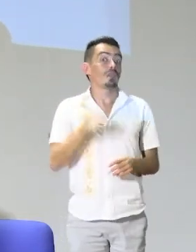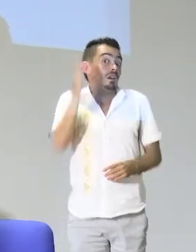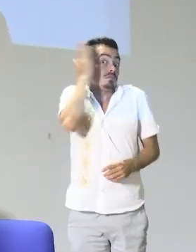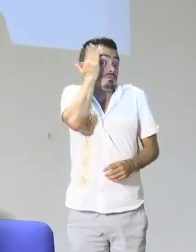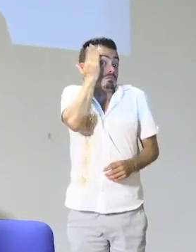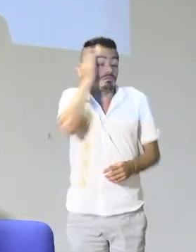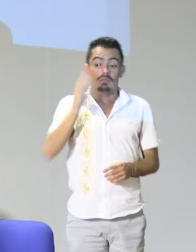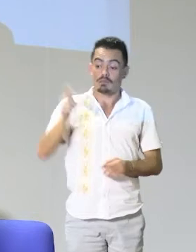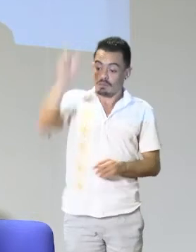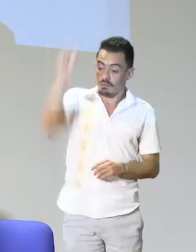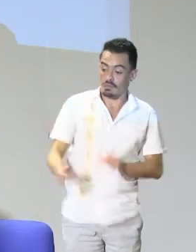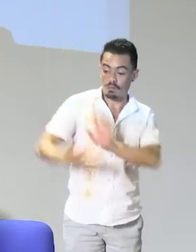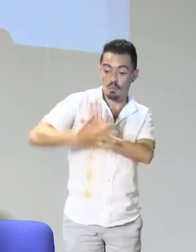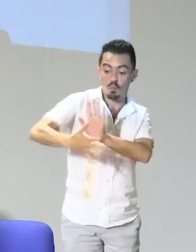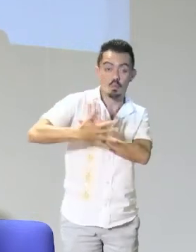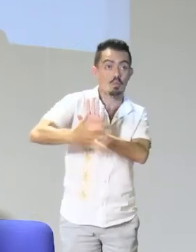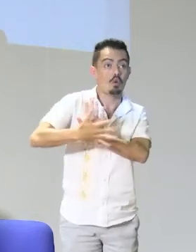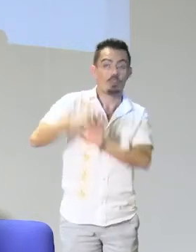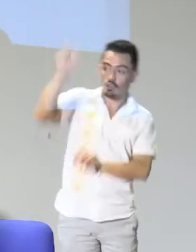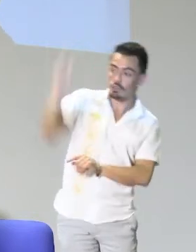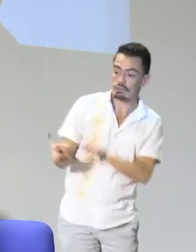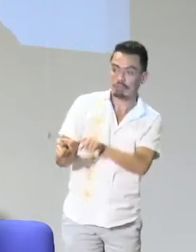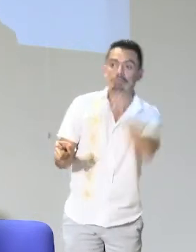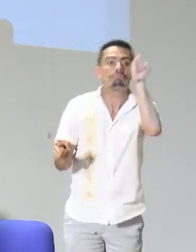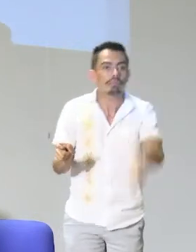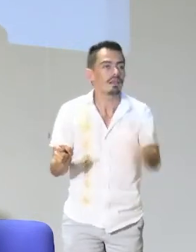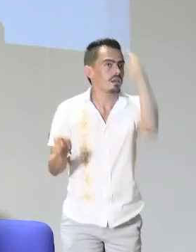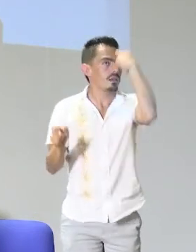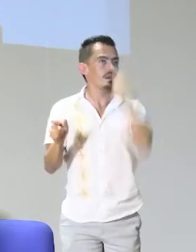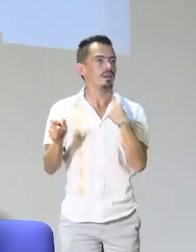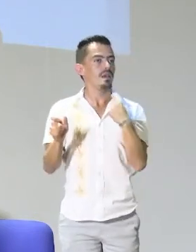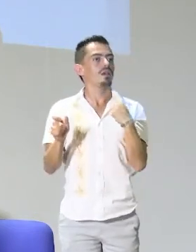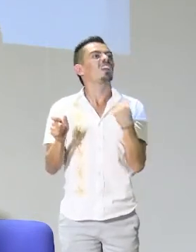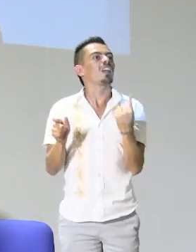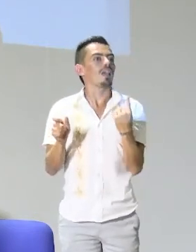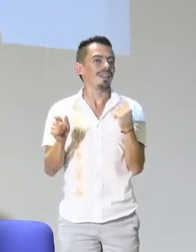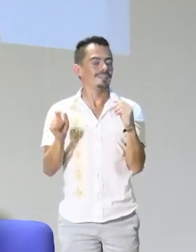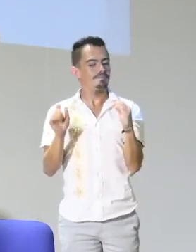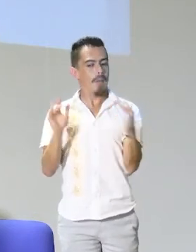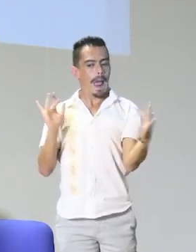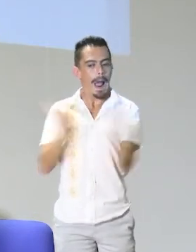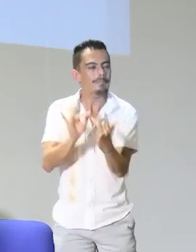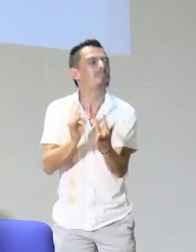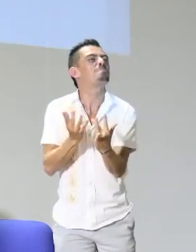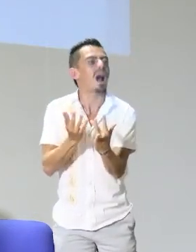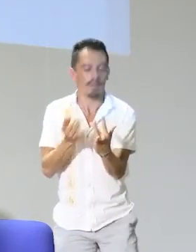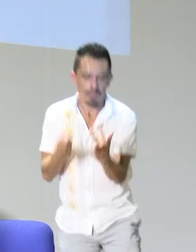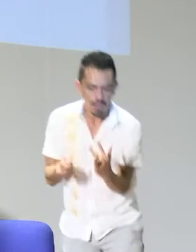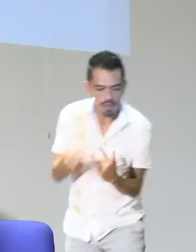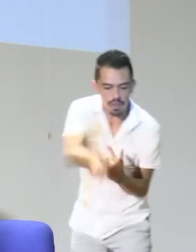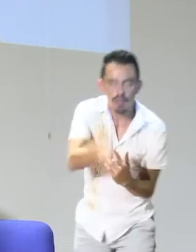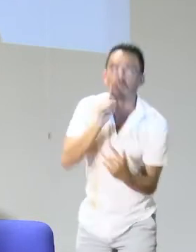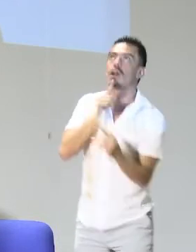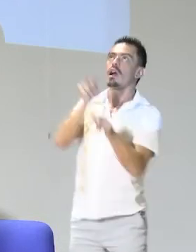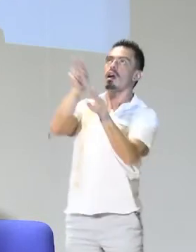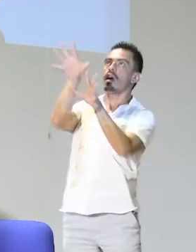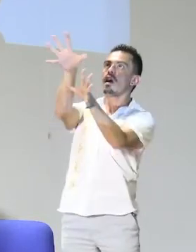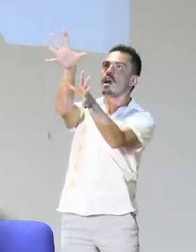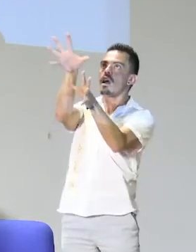Cuando estábamos preparando la ponencia, conversábamos y poníamos lo siguiente en claro. Hay un modelo lingüístico que, por supuesto, tiene un